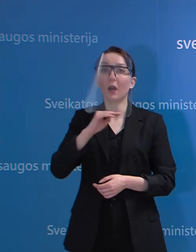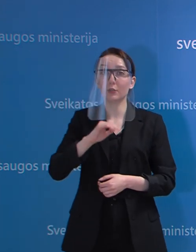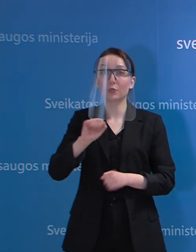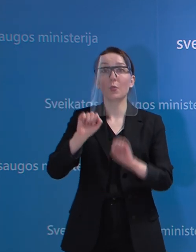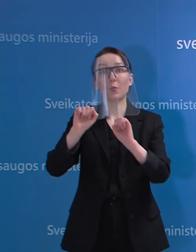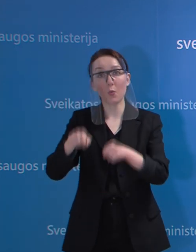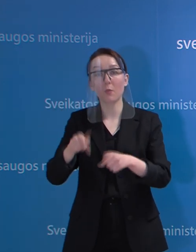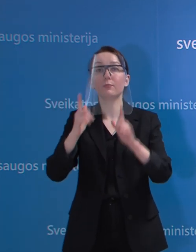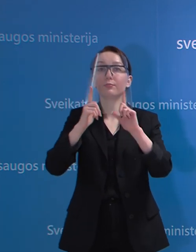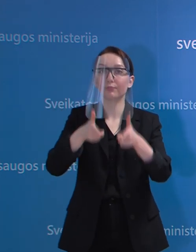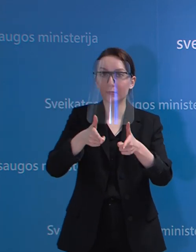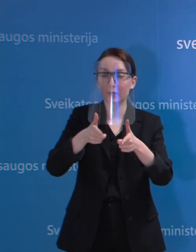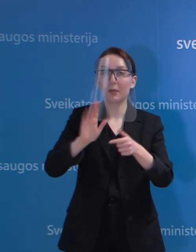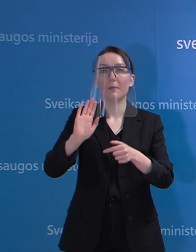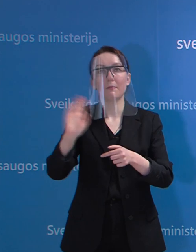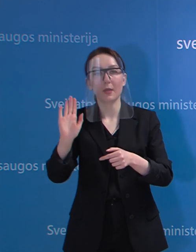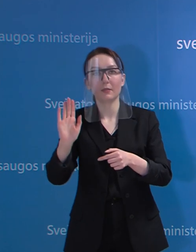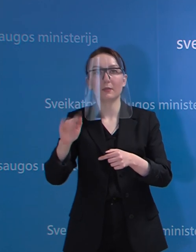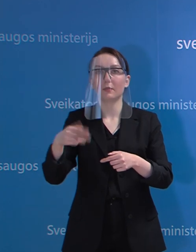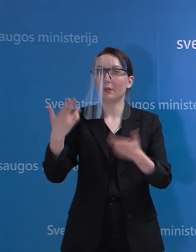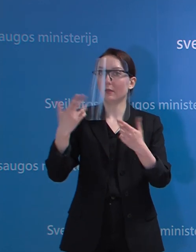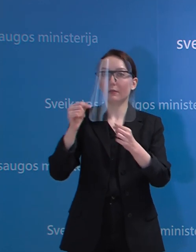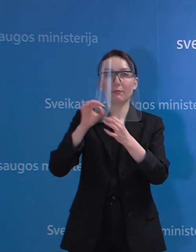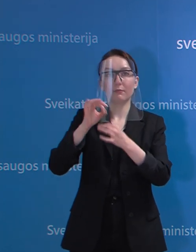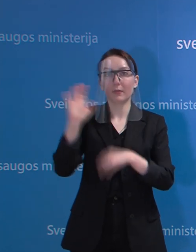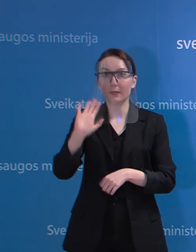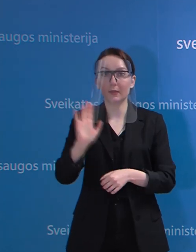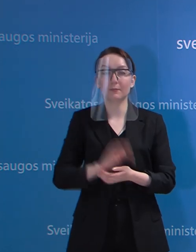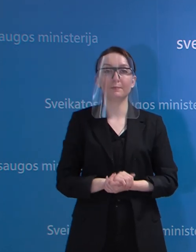gali būti realistiniai, bet lygiai taip pat gali ir nepataikyti.